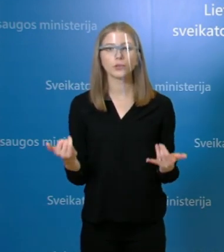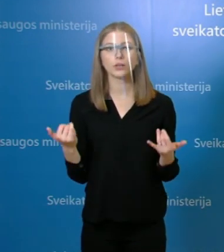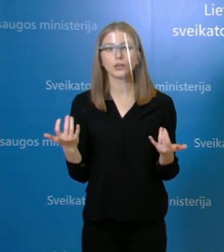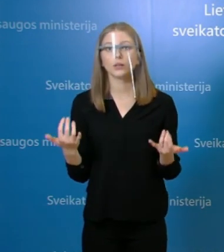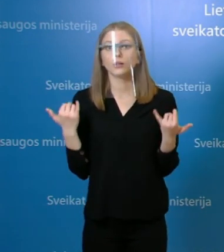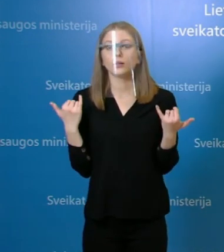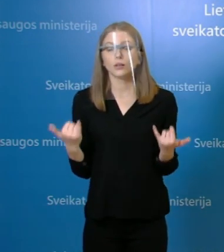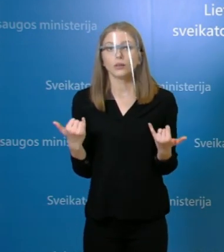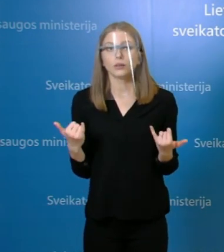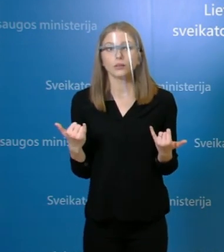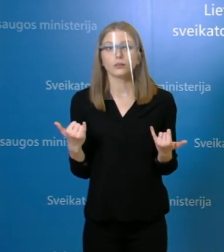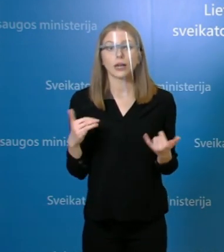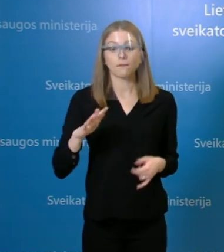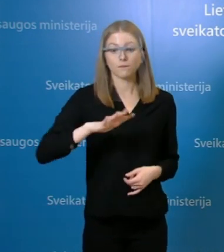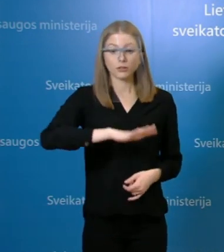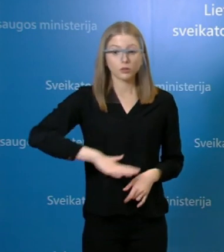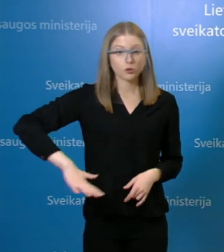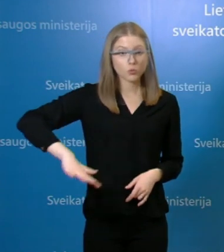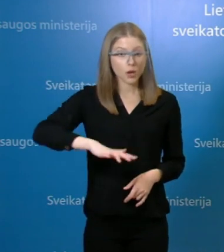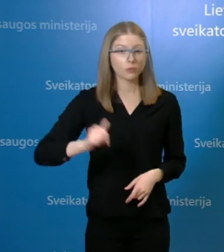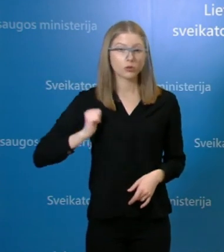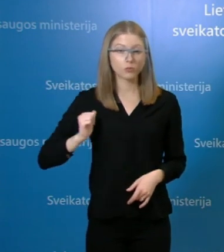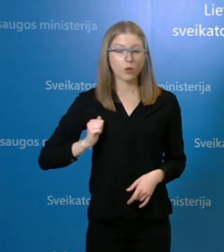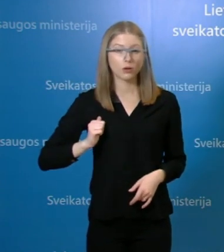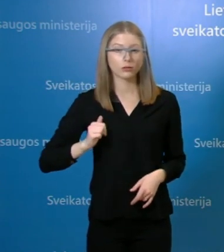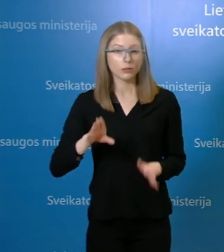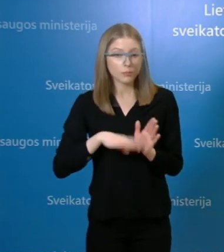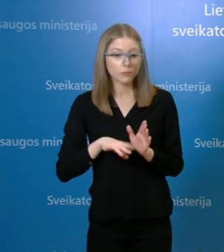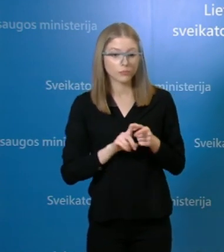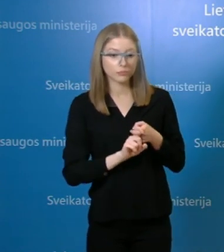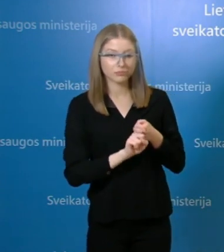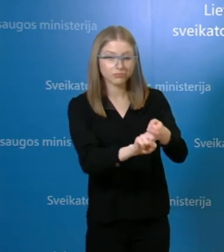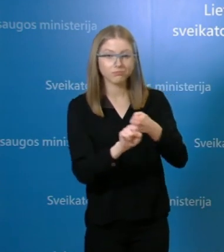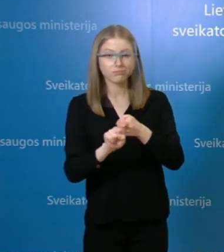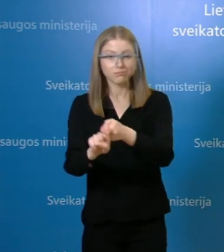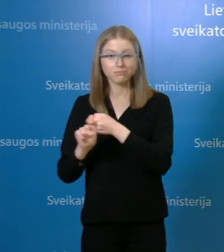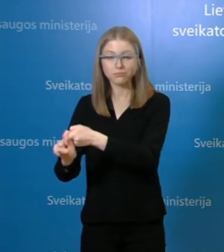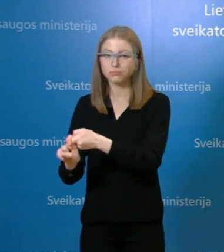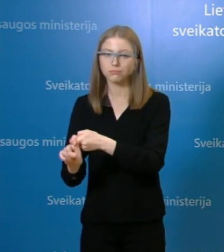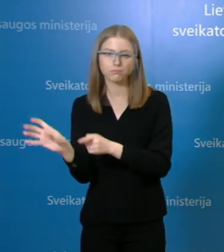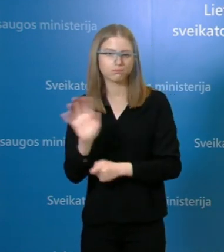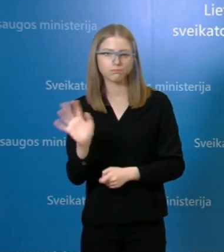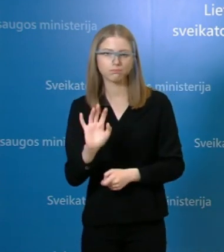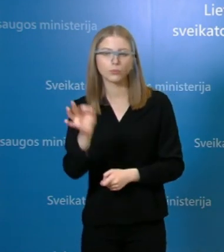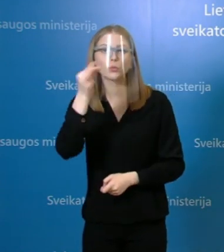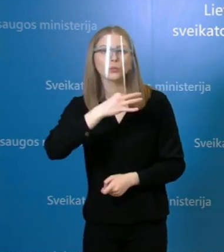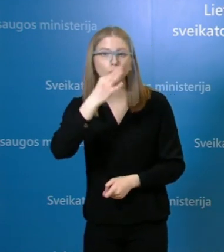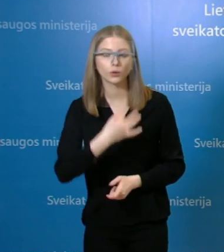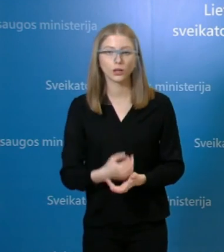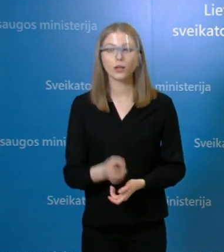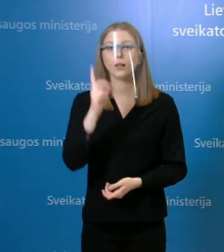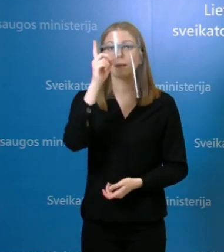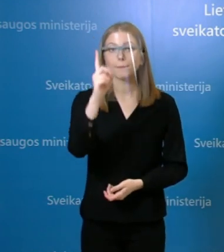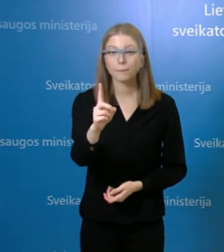židiniai ir visuomenėje aplitimo, mes nematome, nesusijusios su židiniais tol tikrai yra ramiau bet turime atkreipti